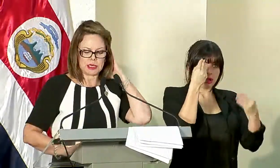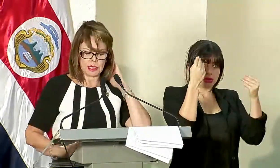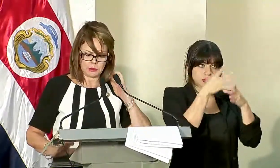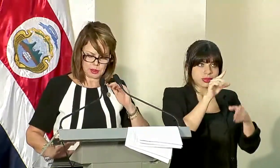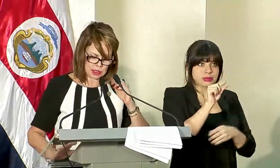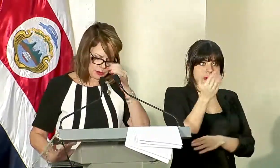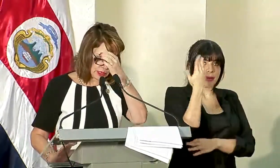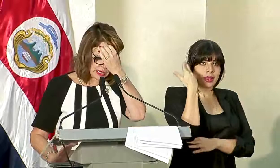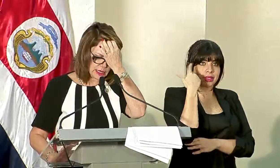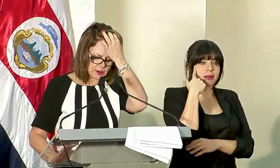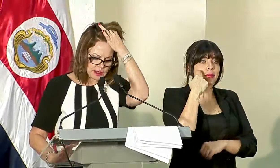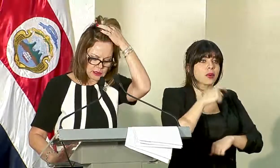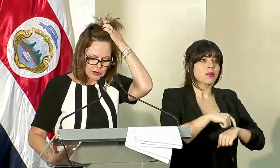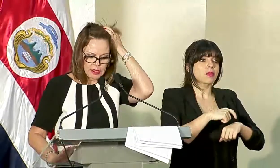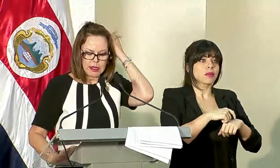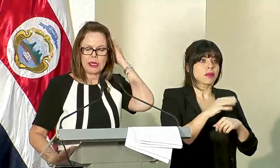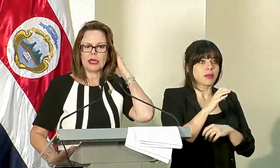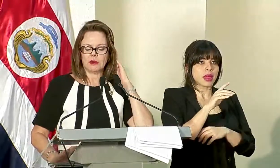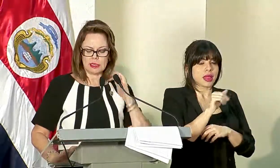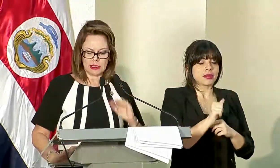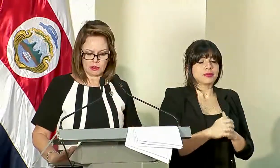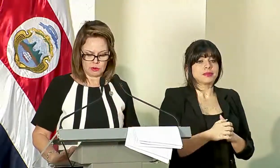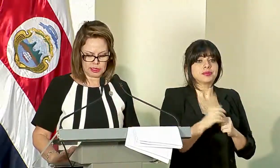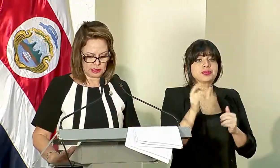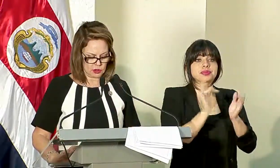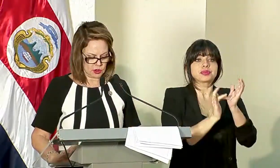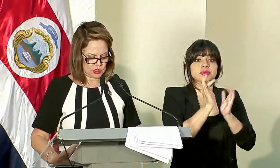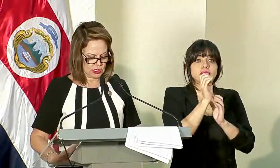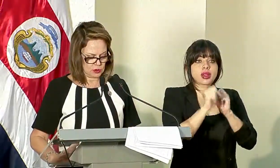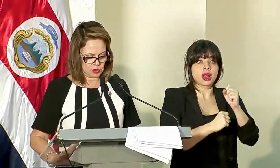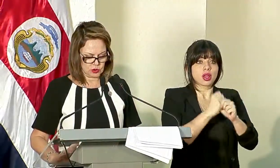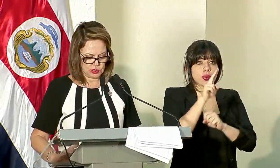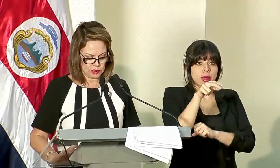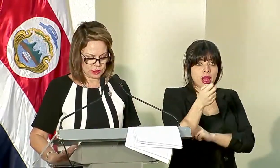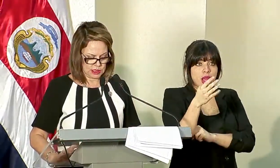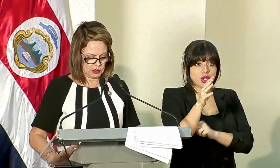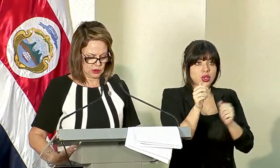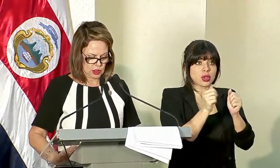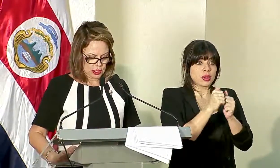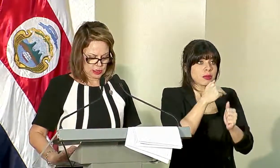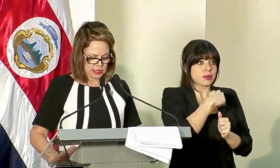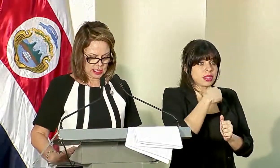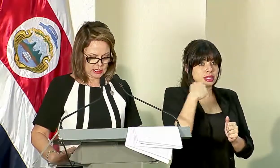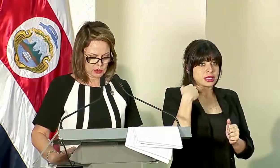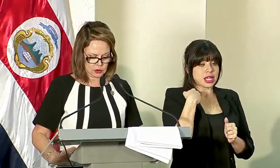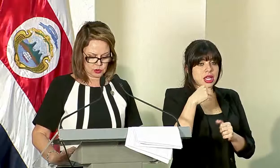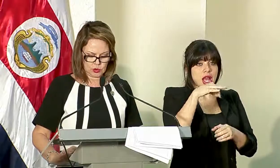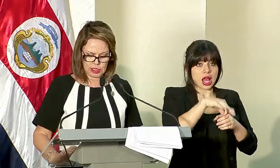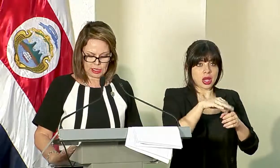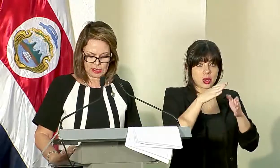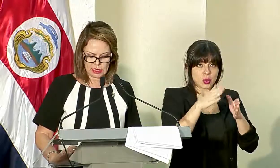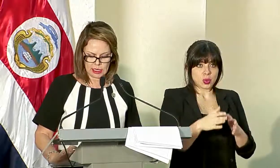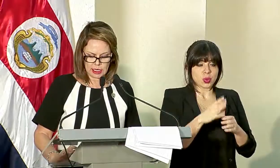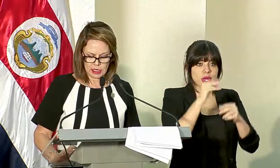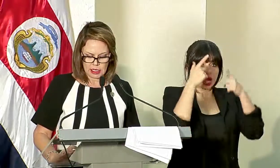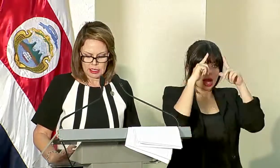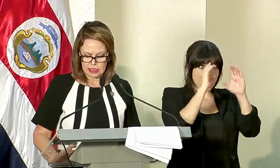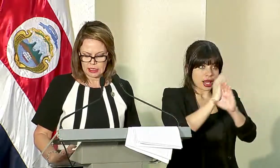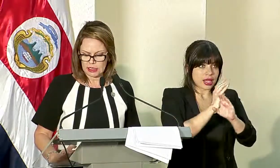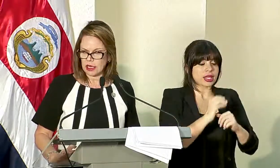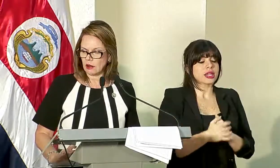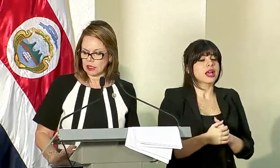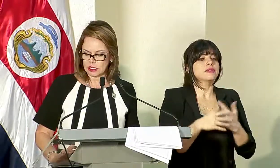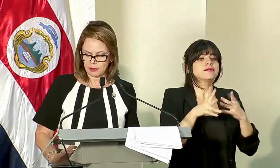semana pasada por la época de la veda. En abril del 2014 junto con el Ministerio de Agricultura y Ganadería